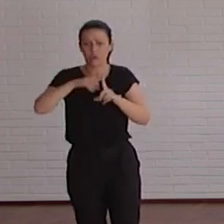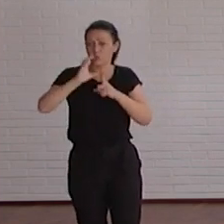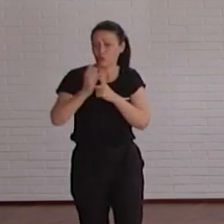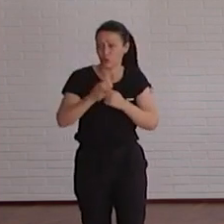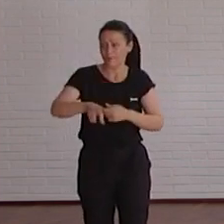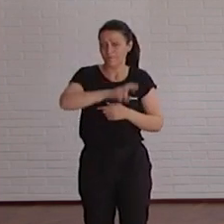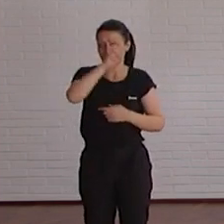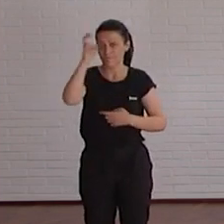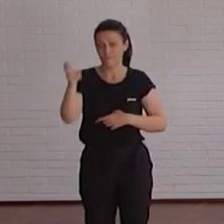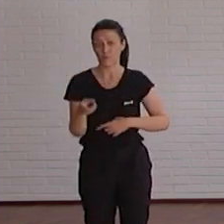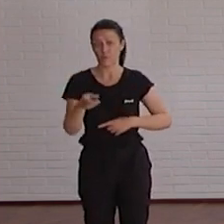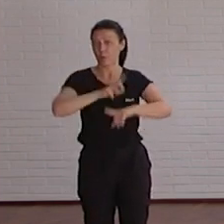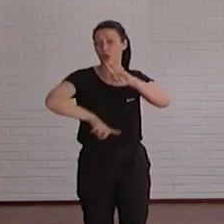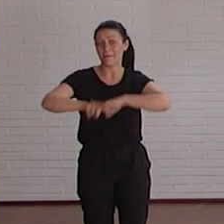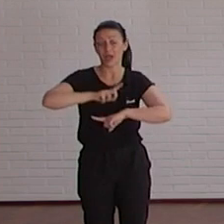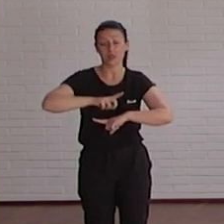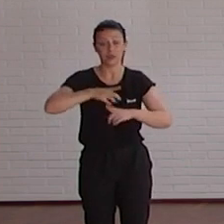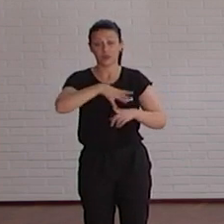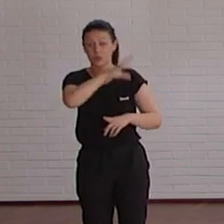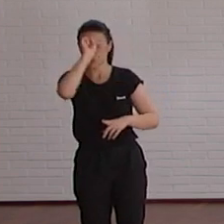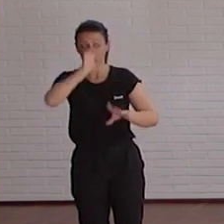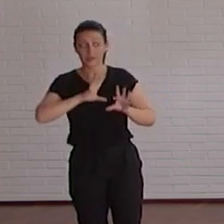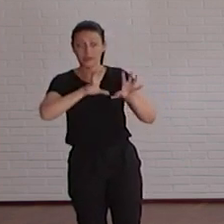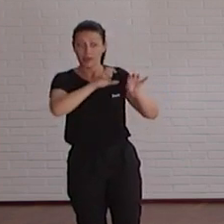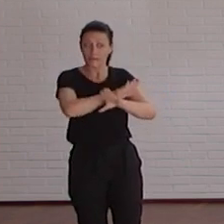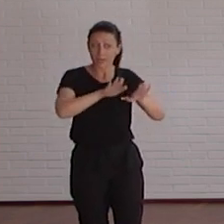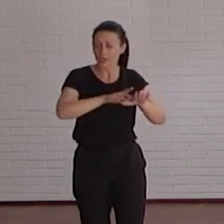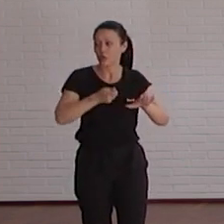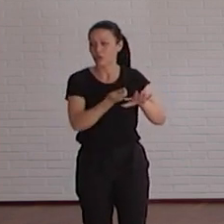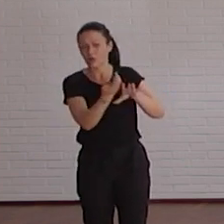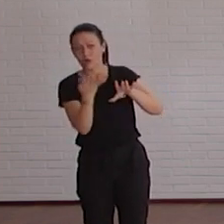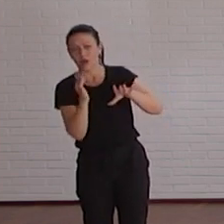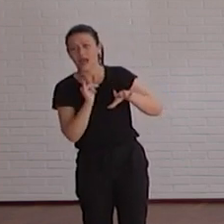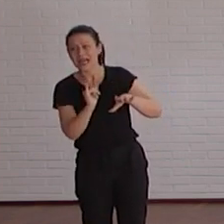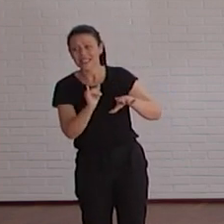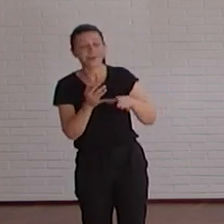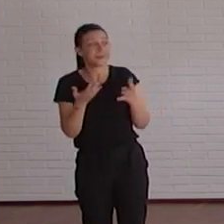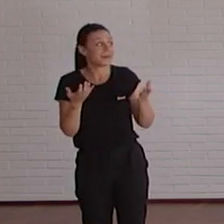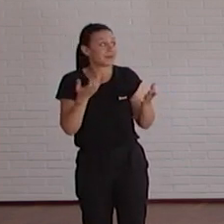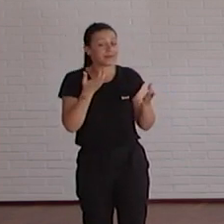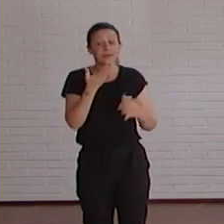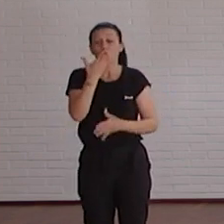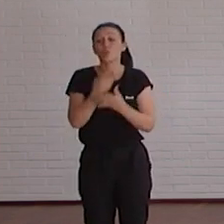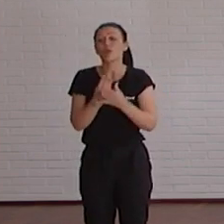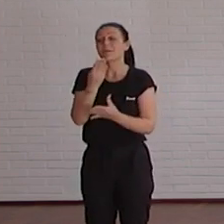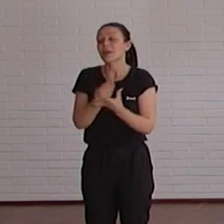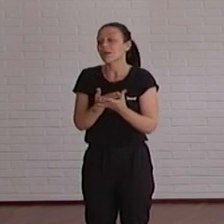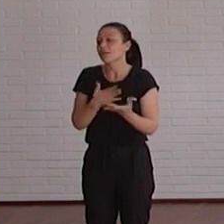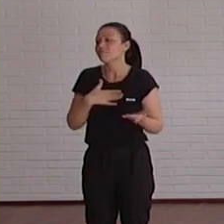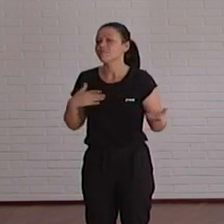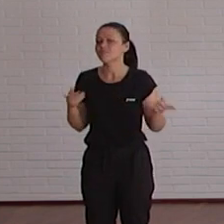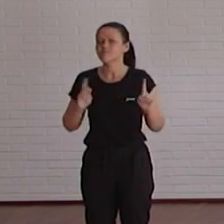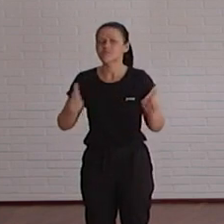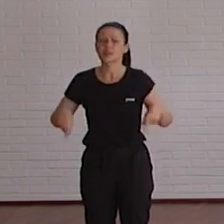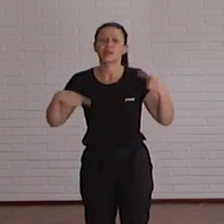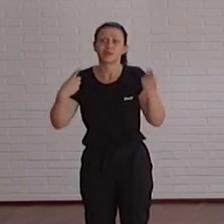solo problemas cognitivos o de aprendizaje, sino muchas otras cosas que pueda utilizar, no quiere una aplicación que luego